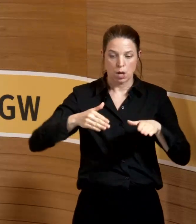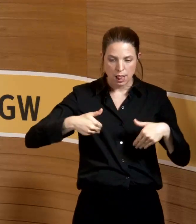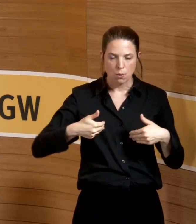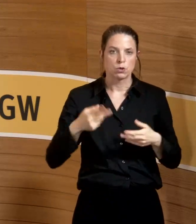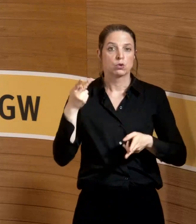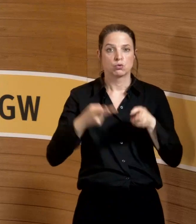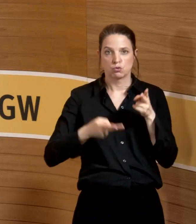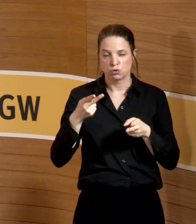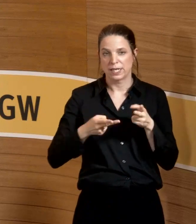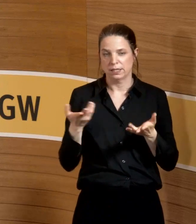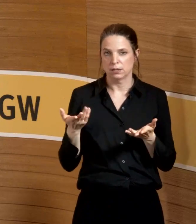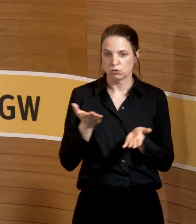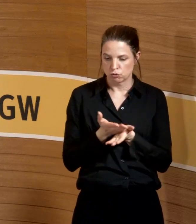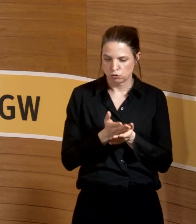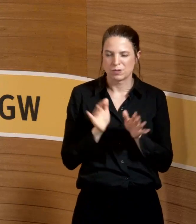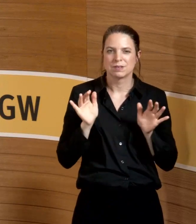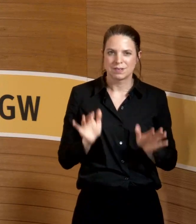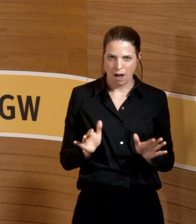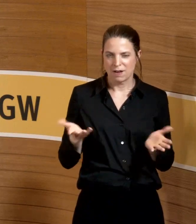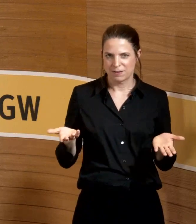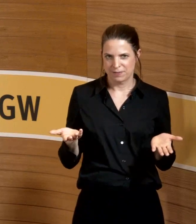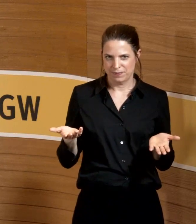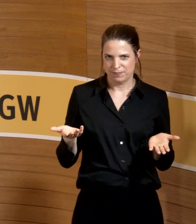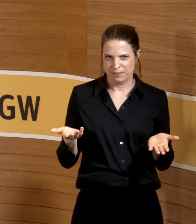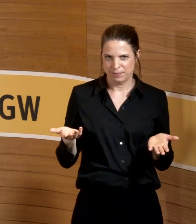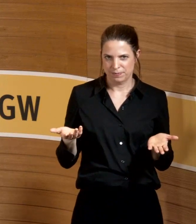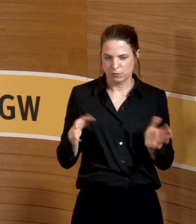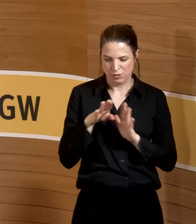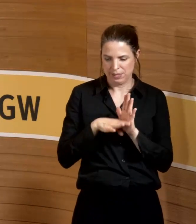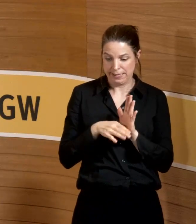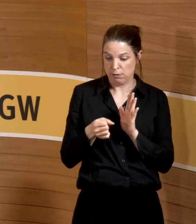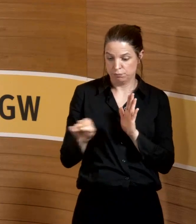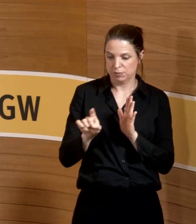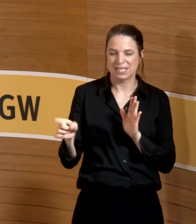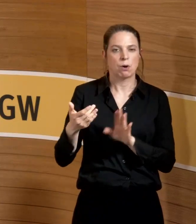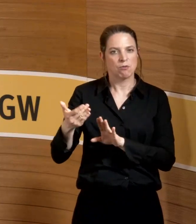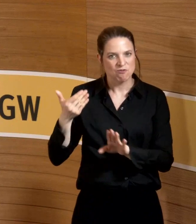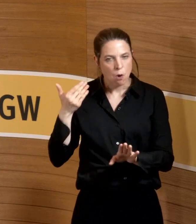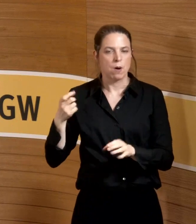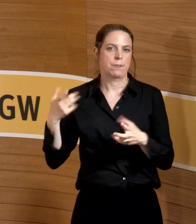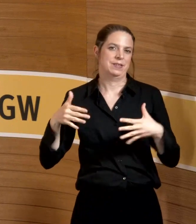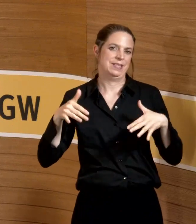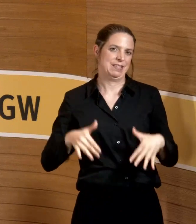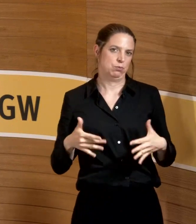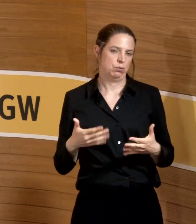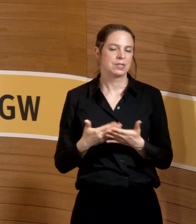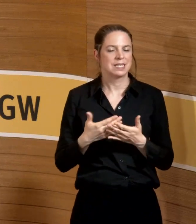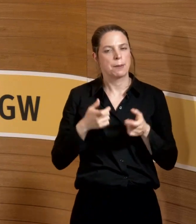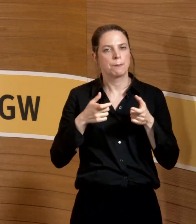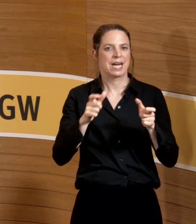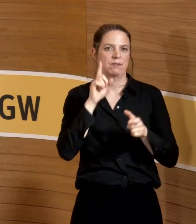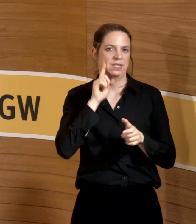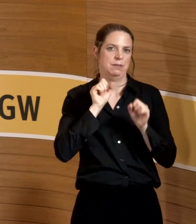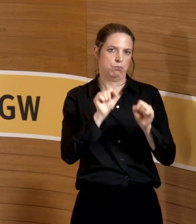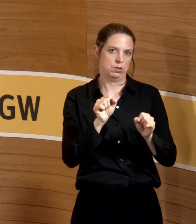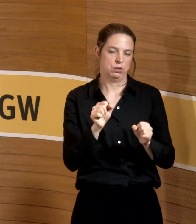die Schäden sind halt dann da, ohne dass ich ein Gesetz gebrochen habe. Das nenne ich immer präventiver Mutterschutz. Der